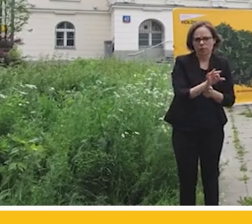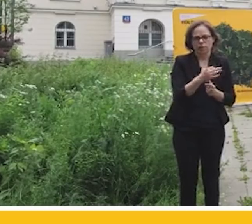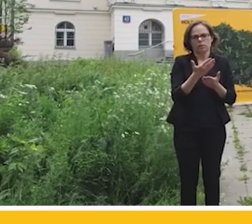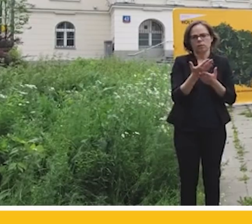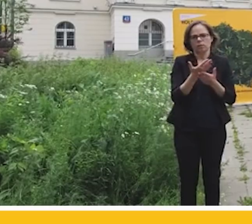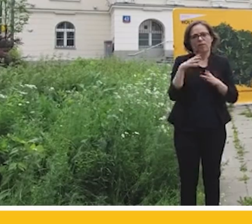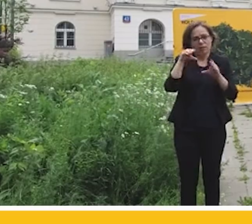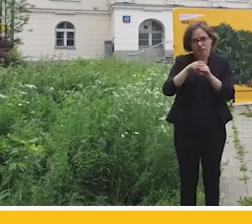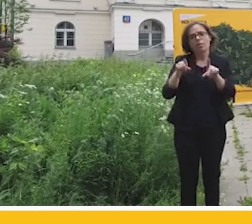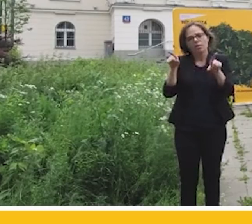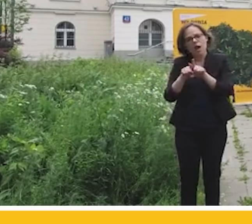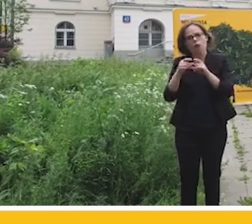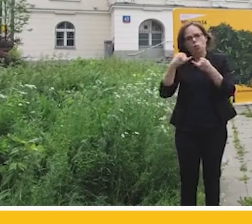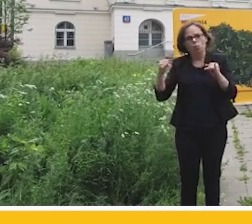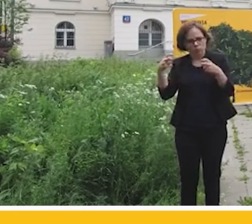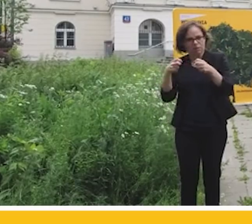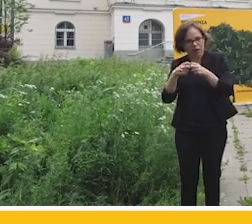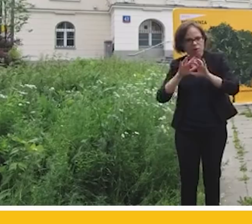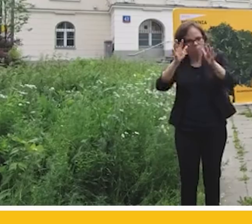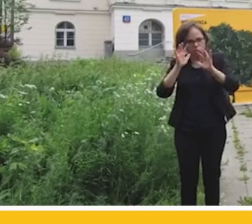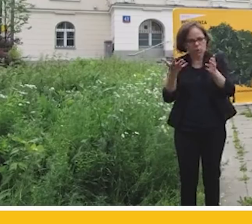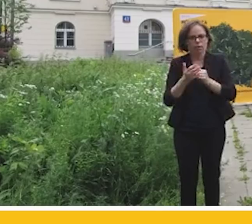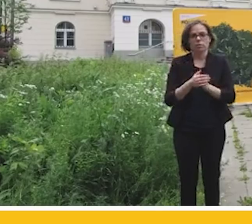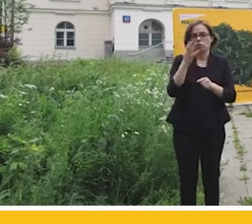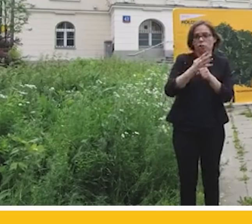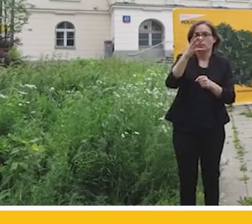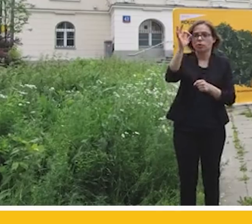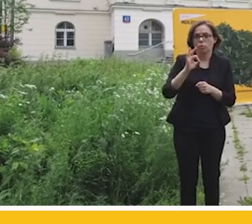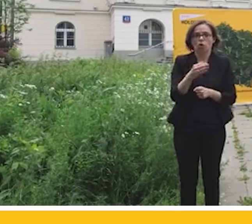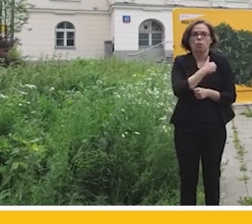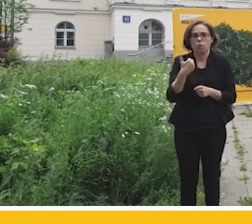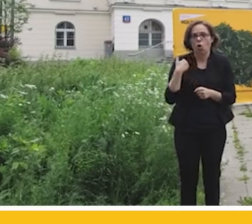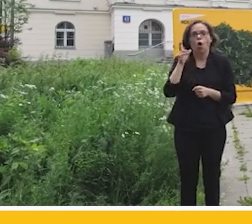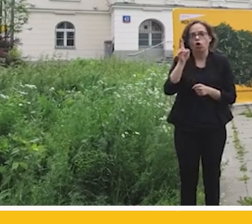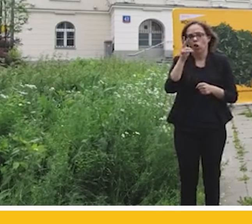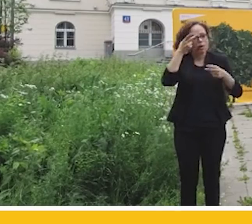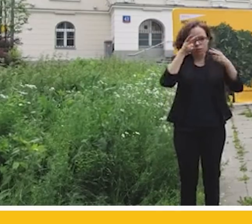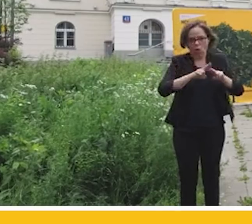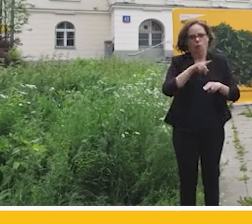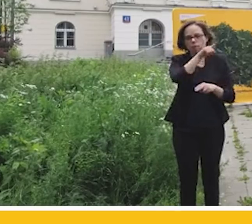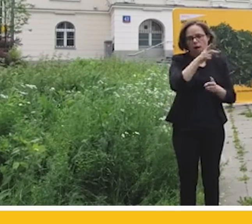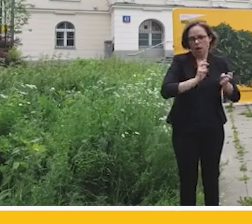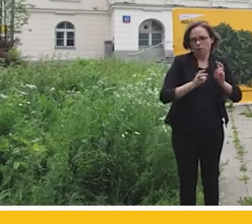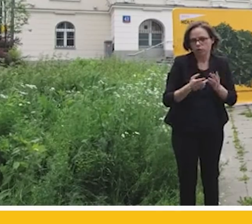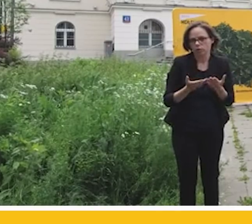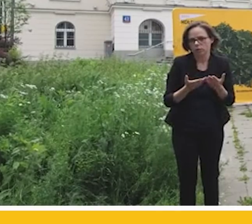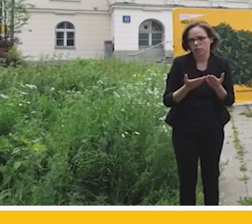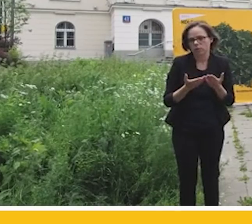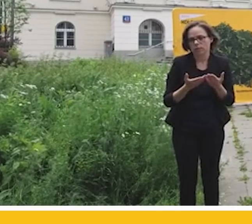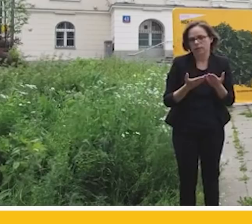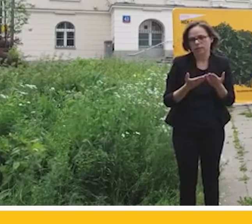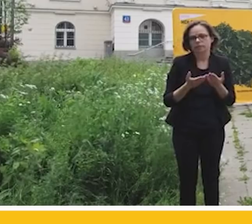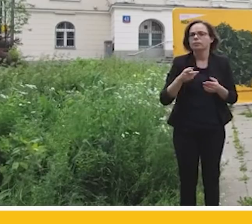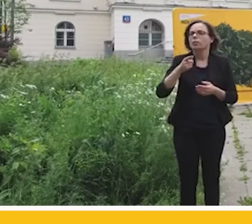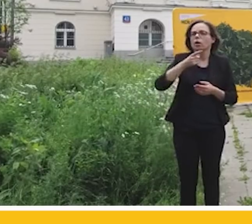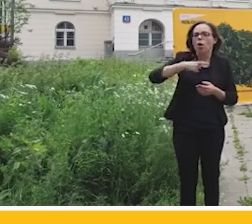akcje internetowe, 45% Polaków, którzy deklarują nieufność wobec Jarosława Kaczyńskiego, nie